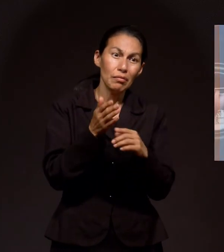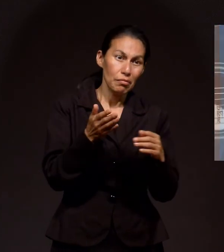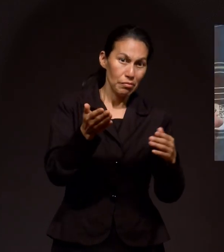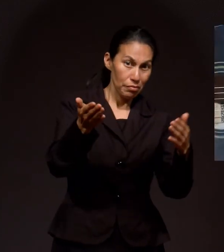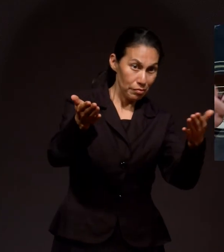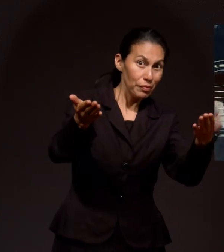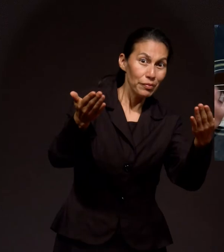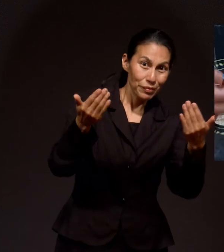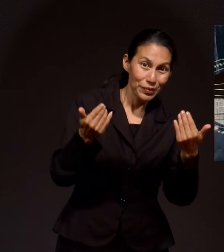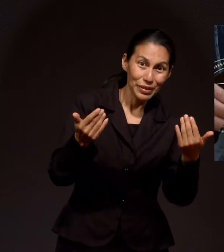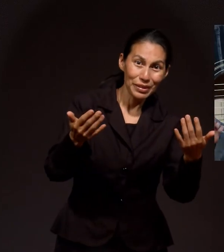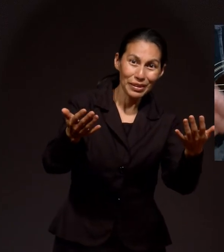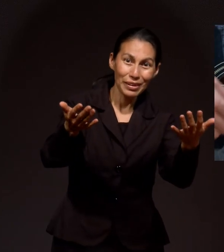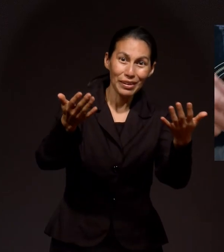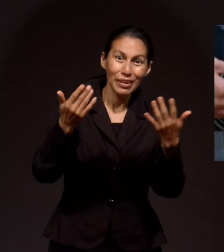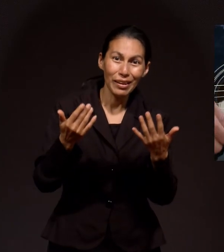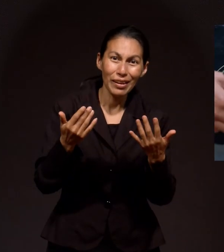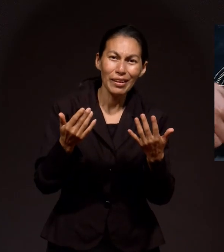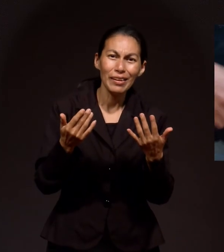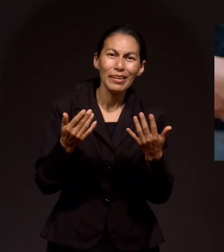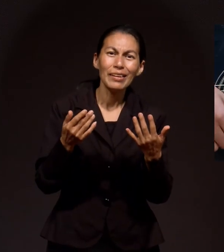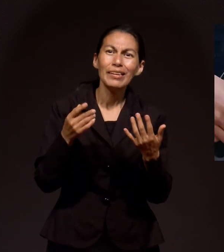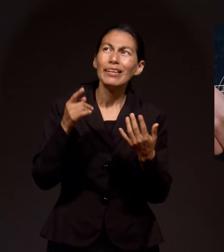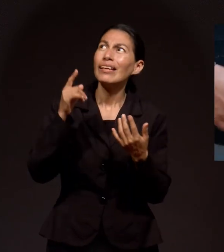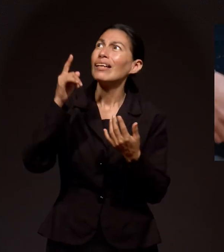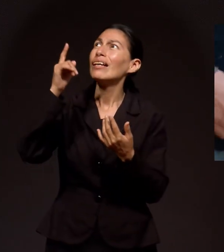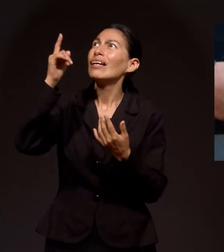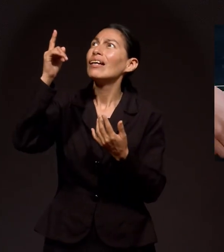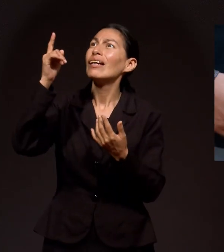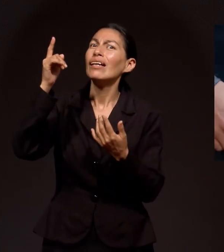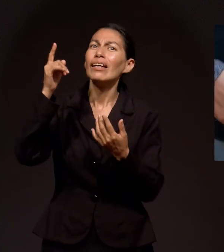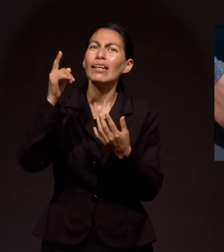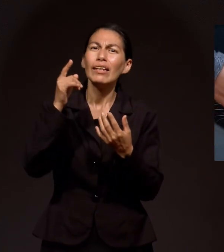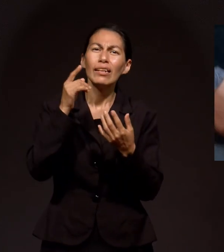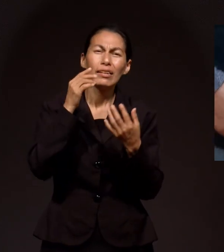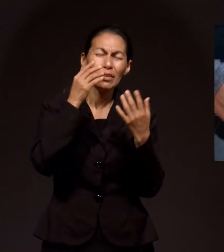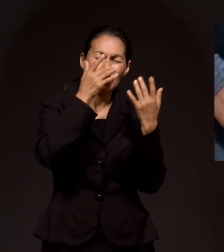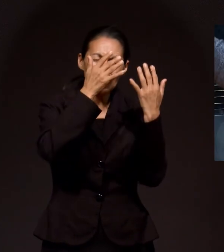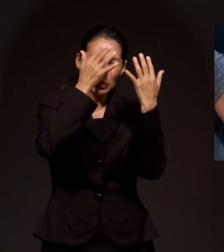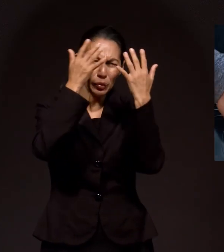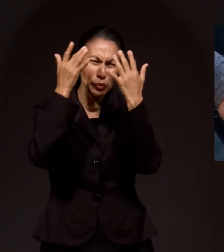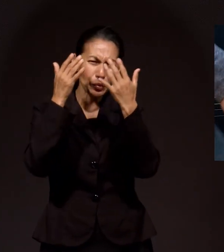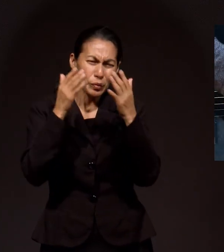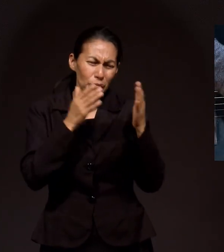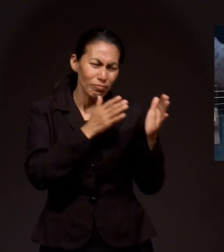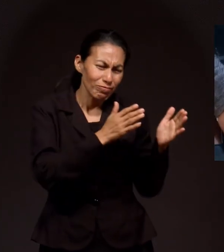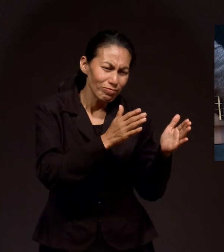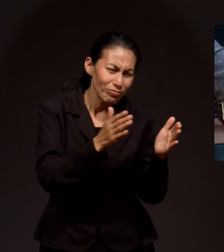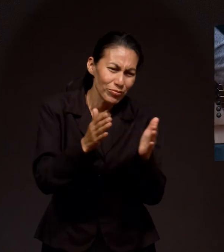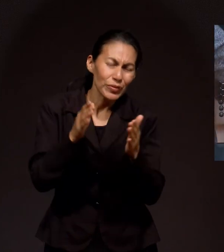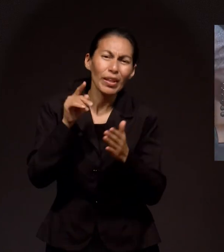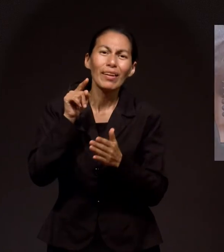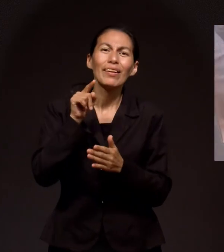Ven, no tardes más, en ti quiere cumplir sus sueños